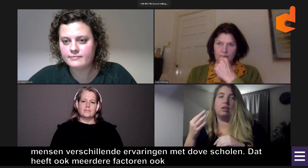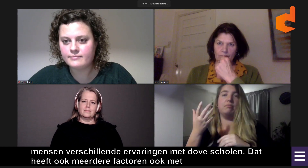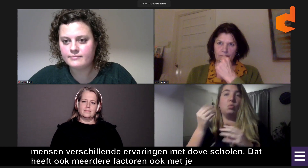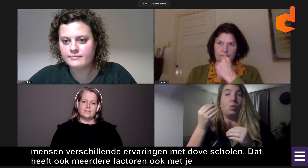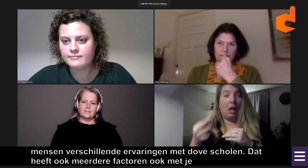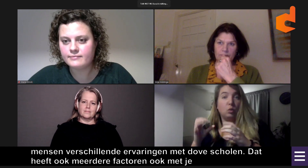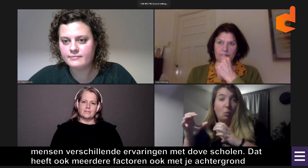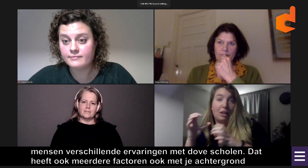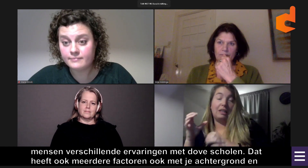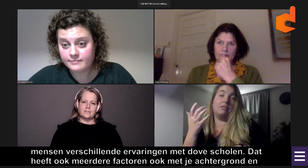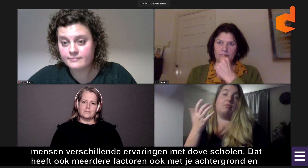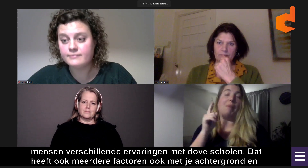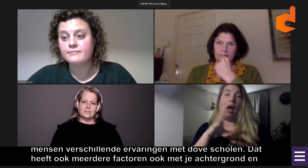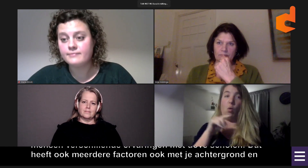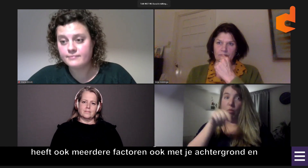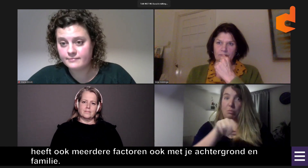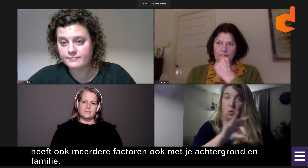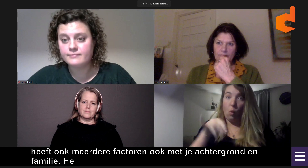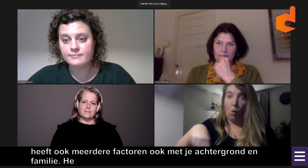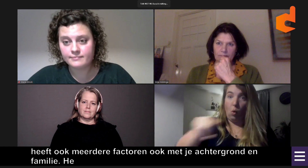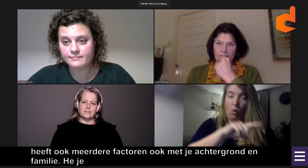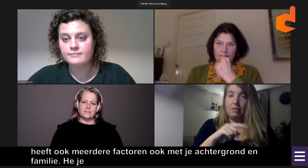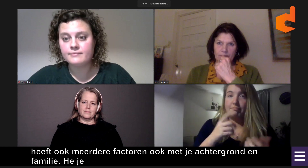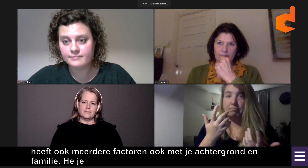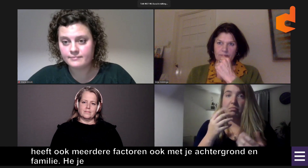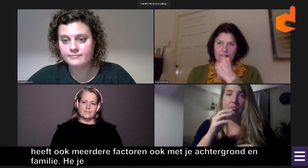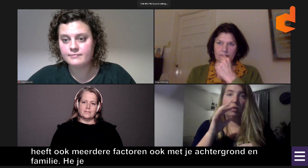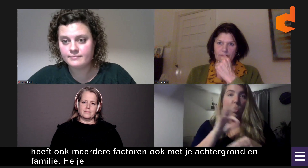familie, hoe je thuis ook communiceert.